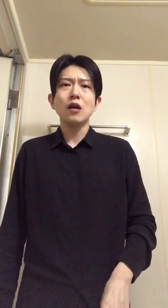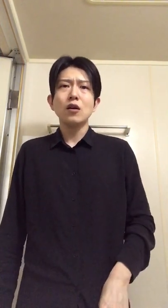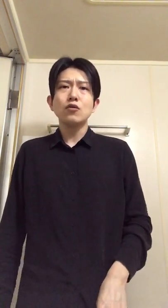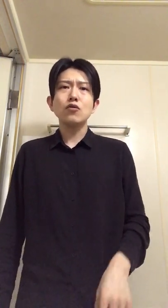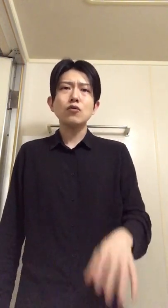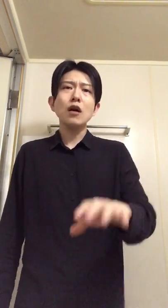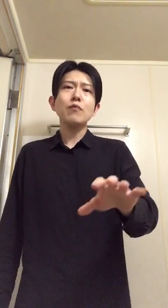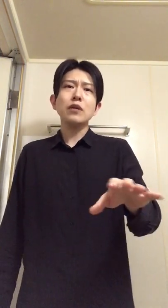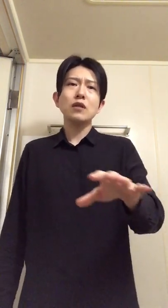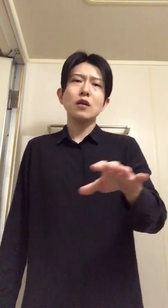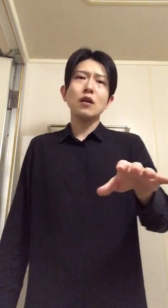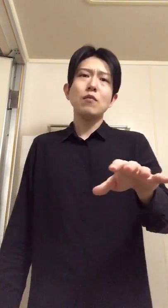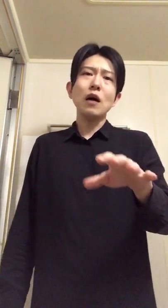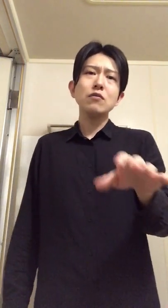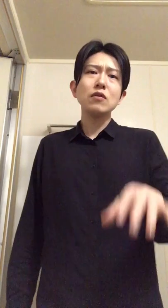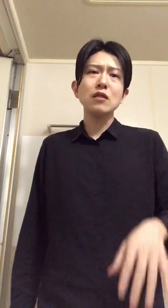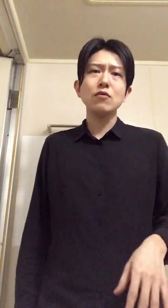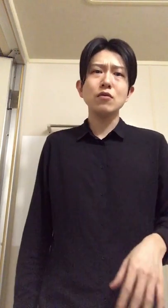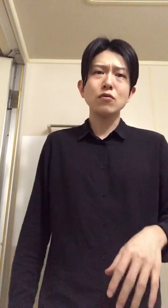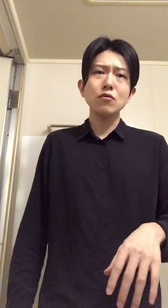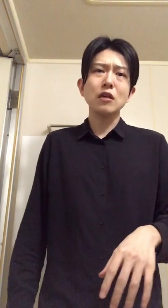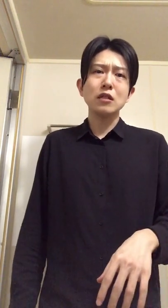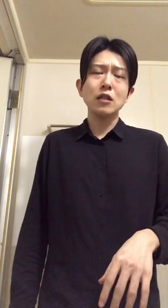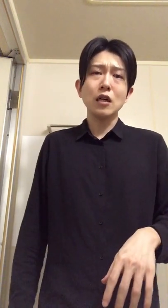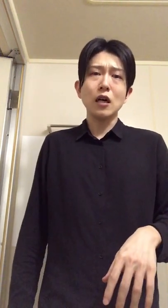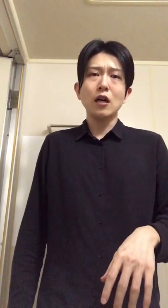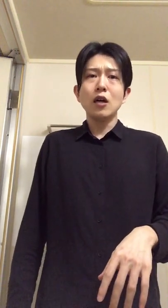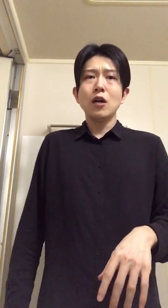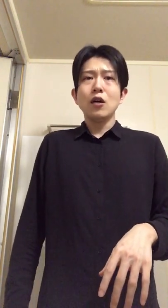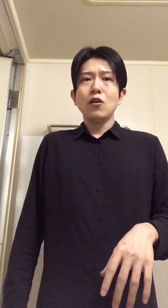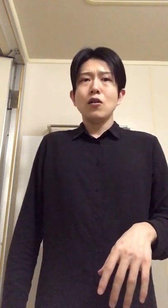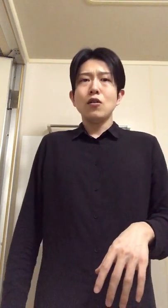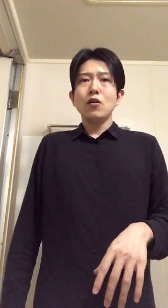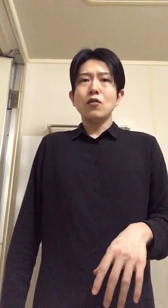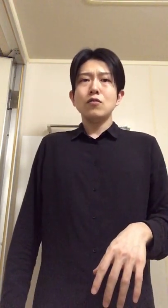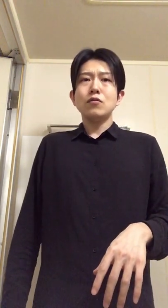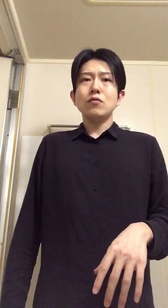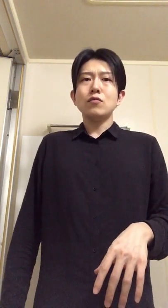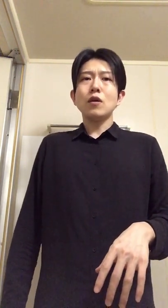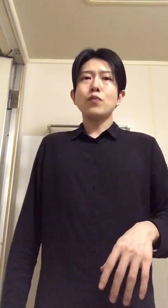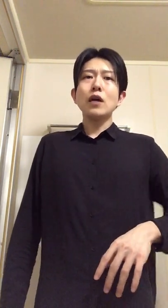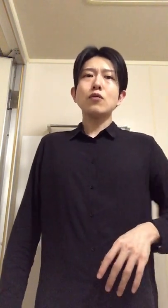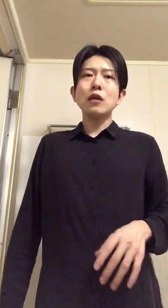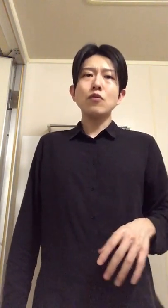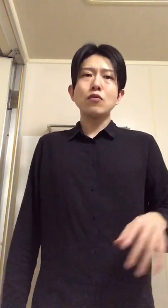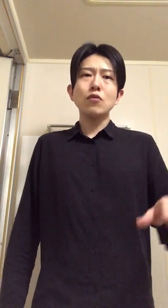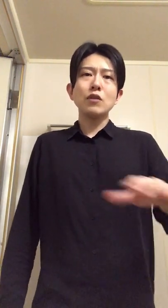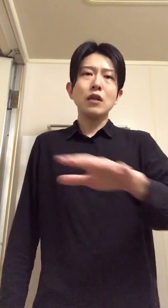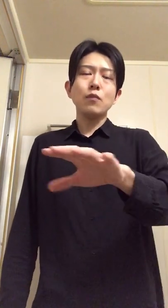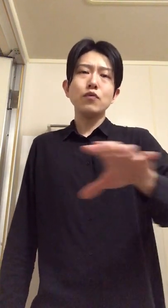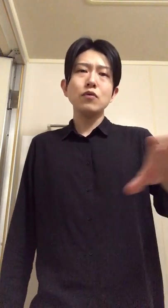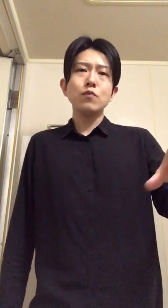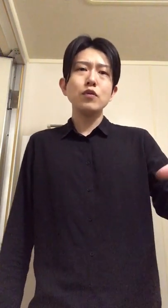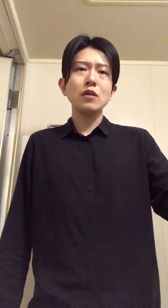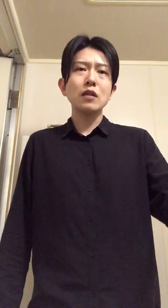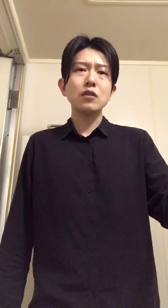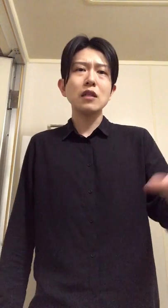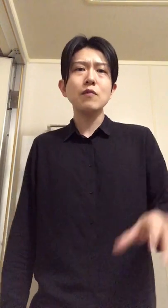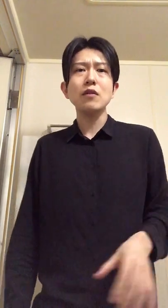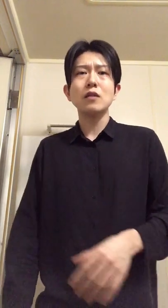中途半端にさなんかマウンティングというかさなんかうんなんかプライド保とうみたいな文が透けて見える